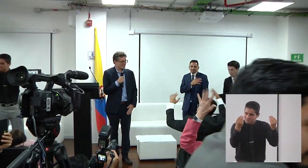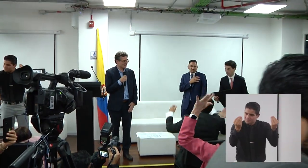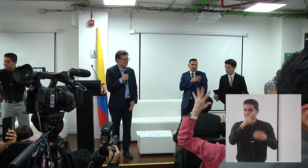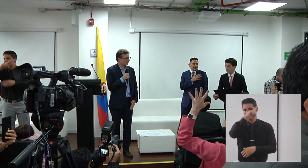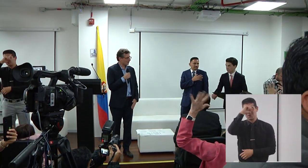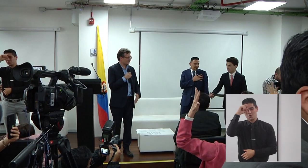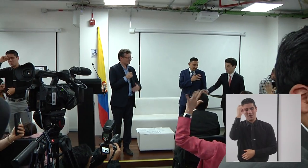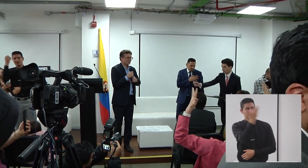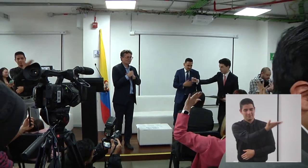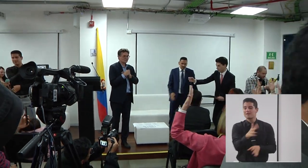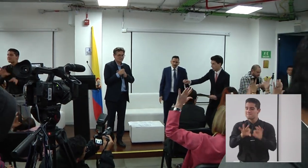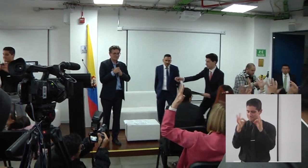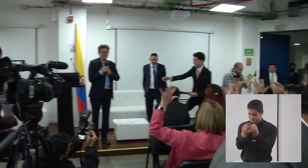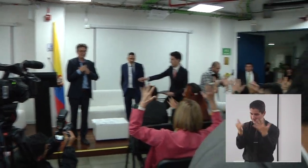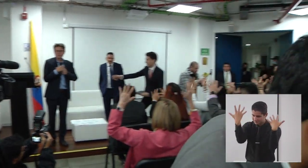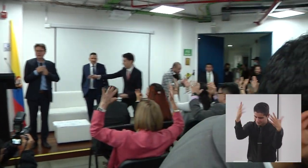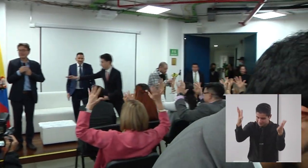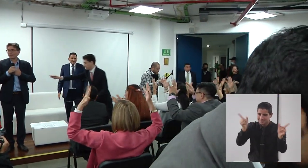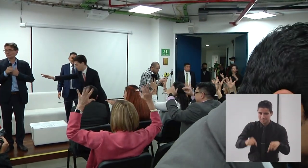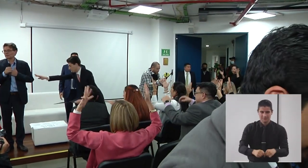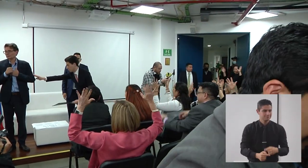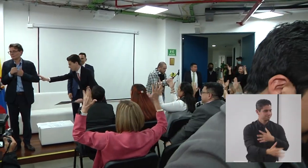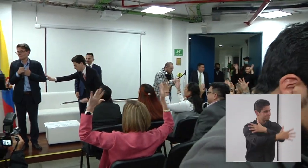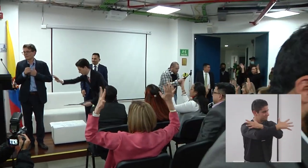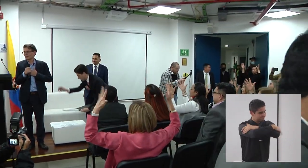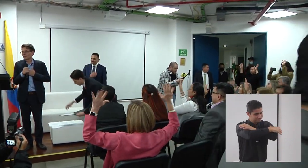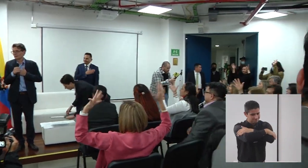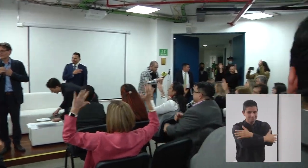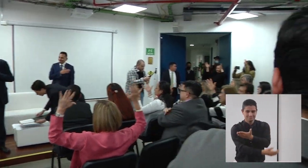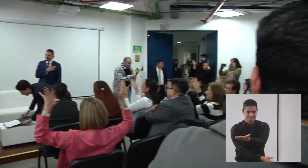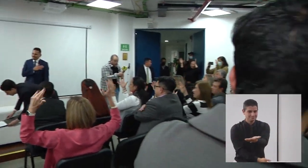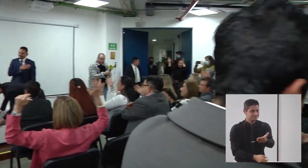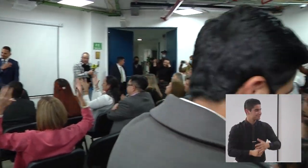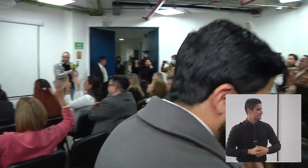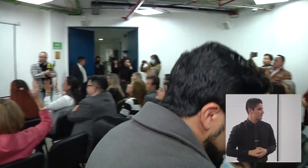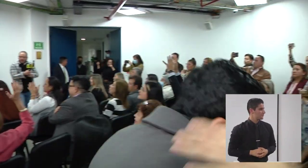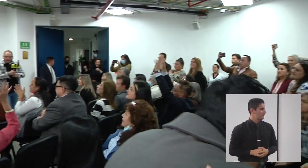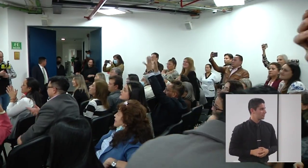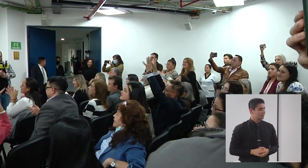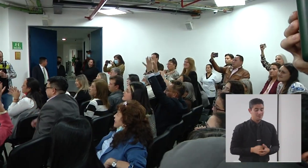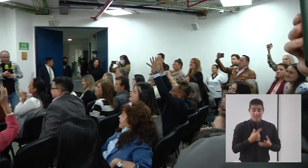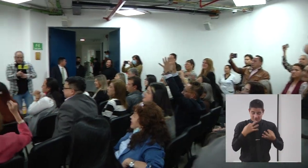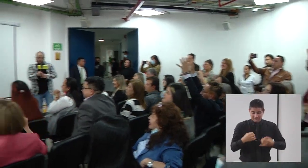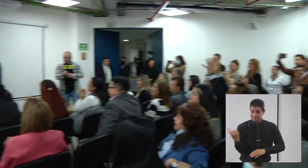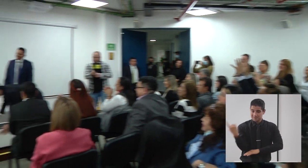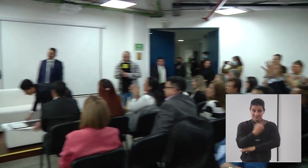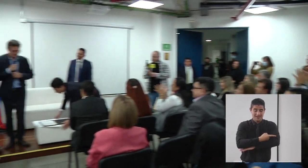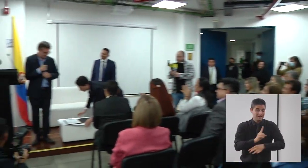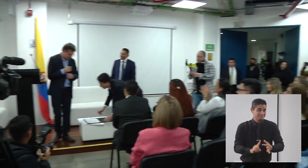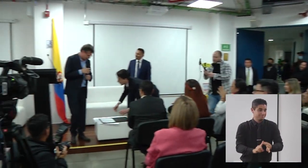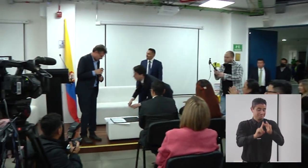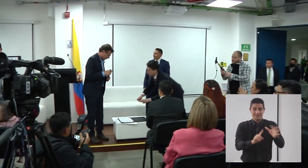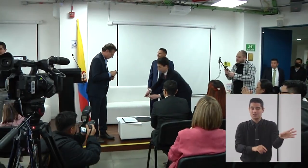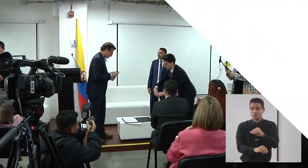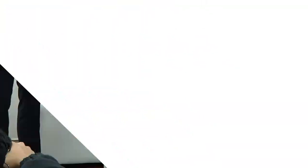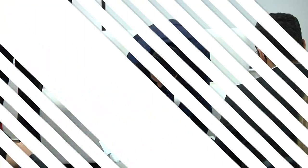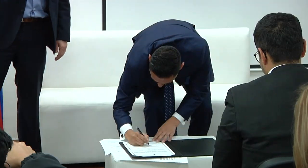Giovanni y a su familia. Fuerte abrazo. Y es un gran día para todos. Muchas gracias.